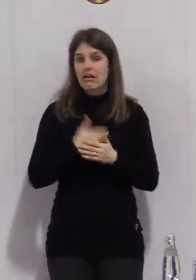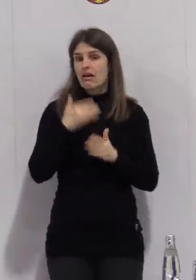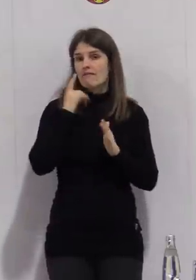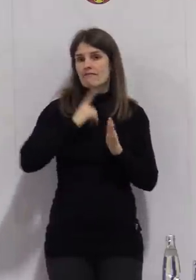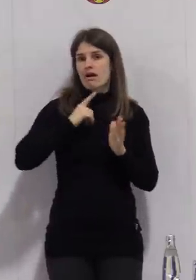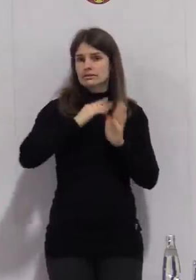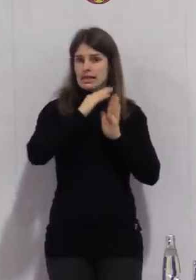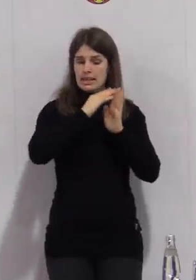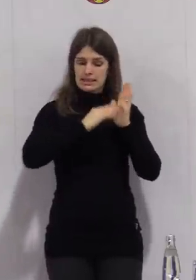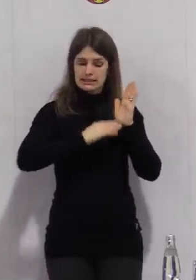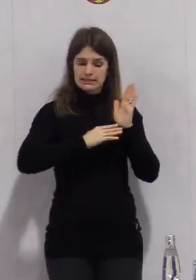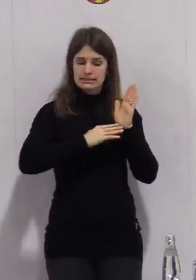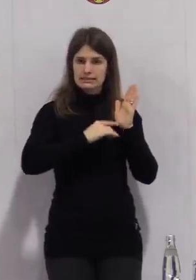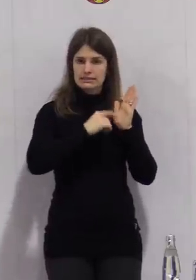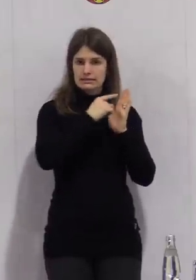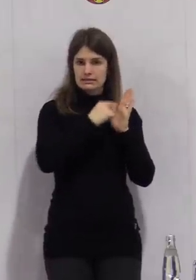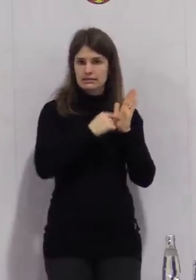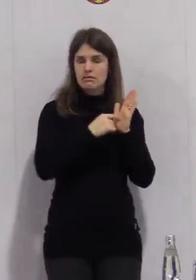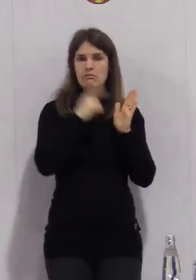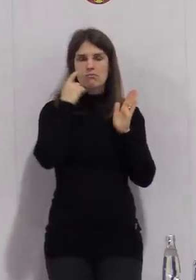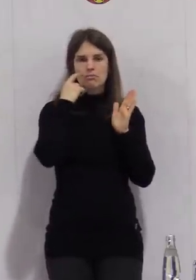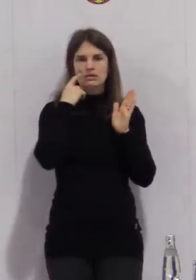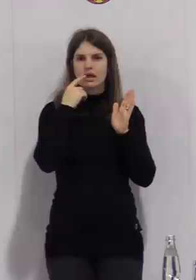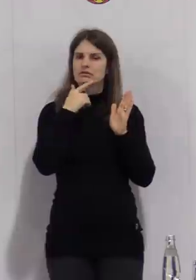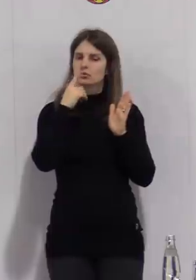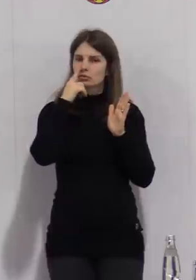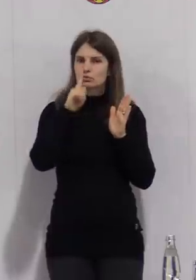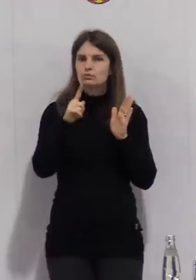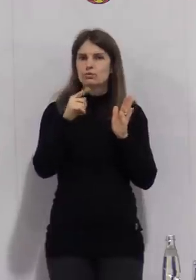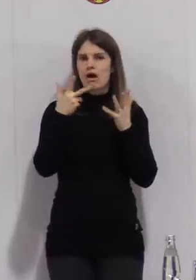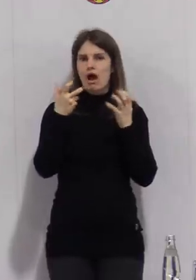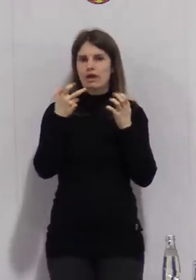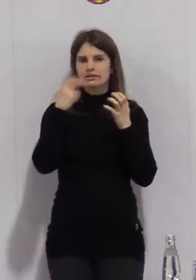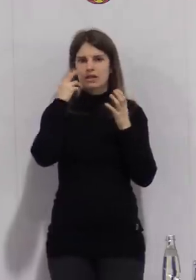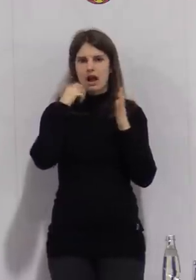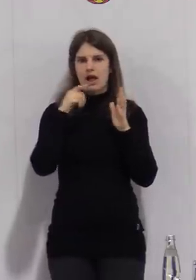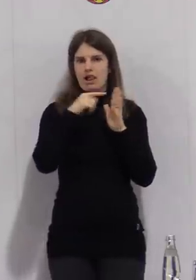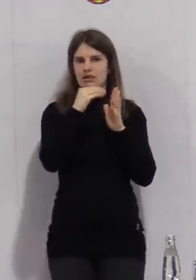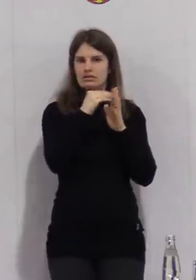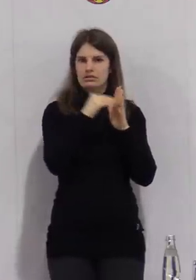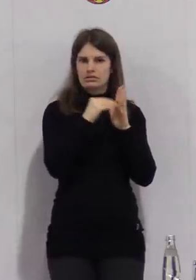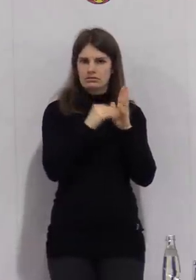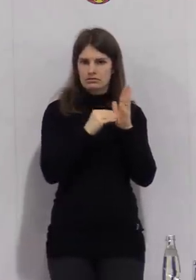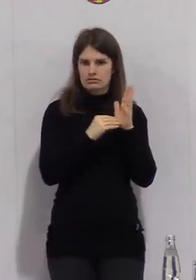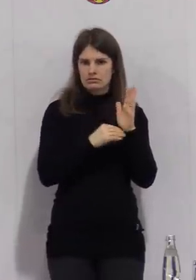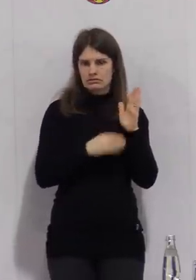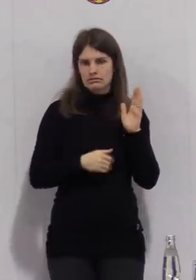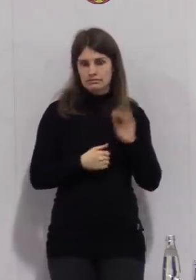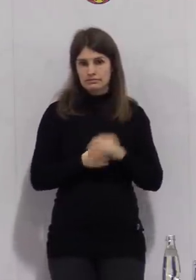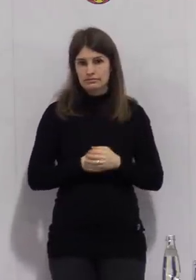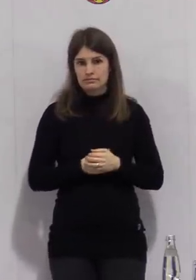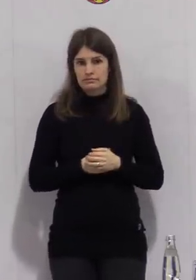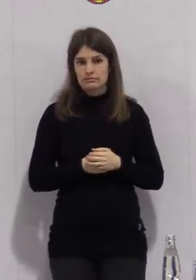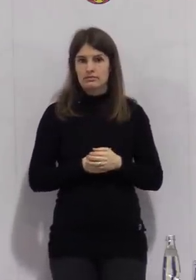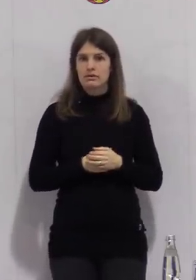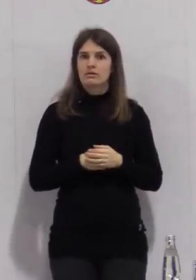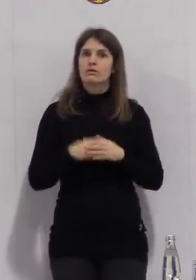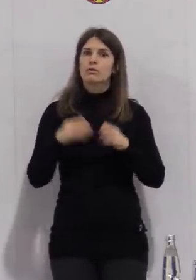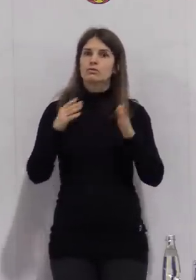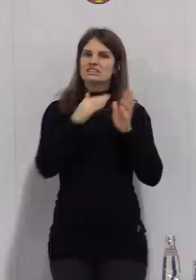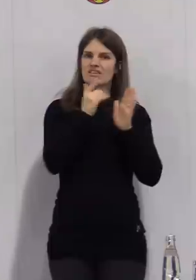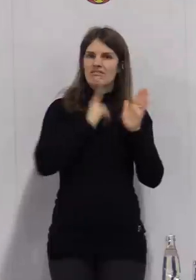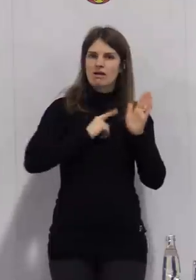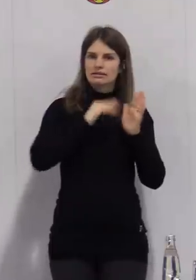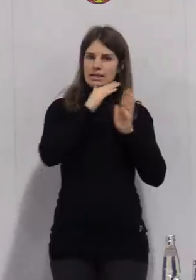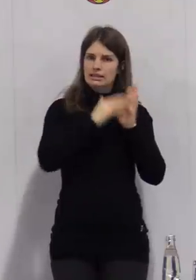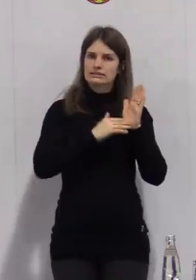ausschließlich aus über 80-Jährigen besteht, die wir jetzt auch im Hinblick auf die Priorität 2 öffnen könnten